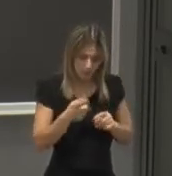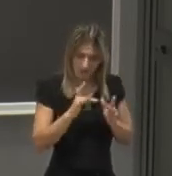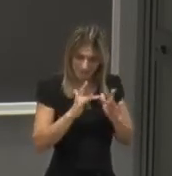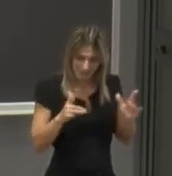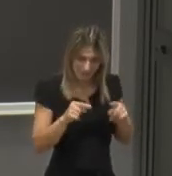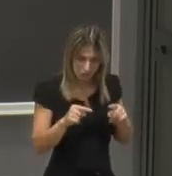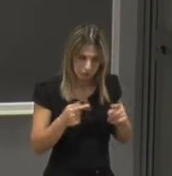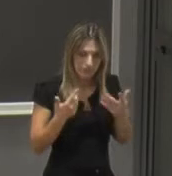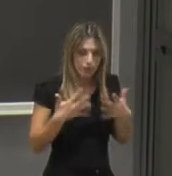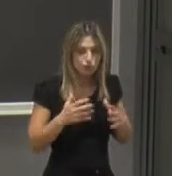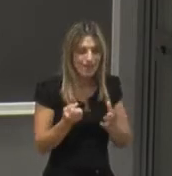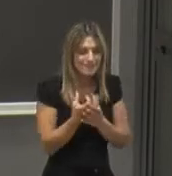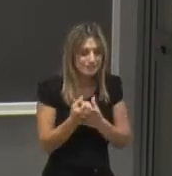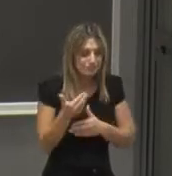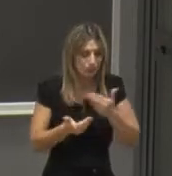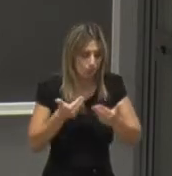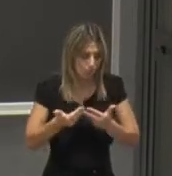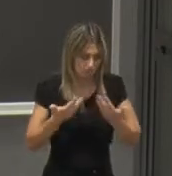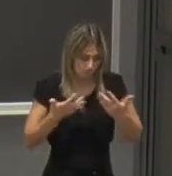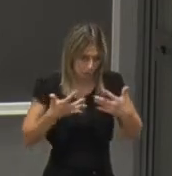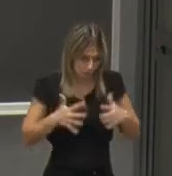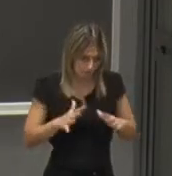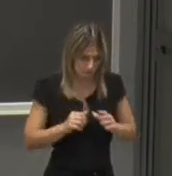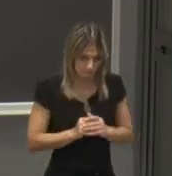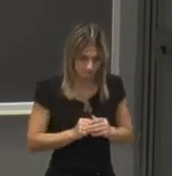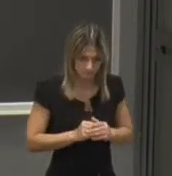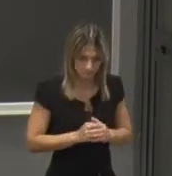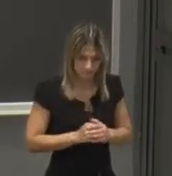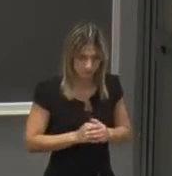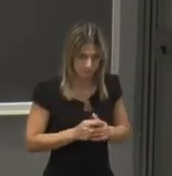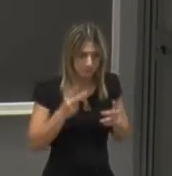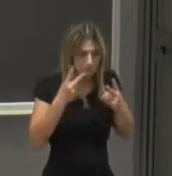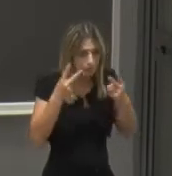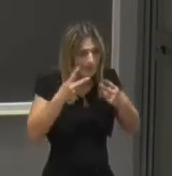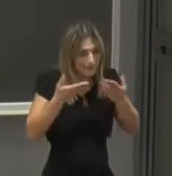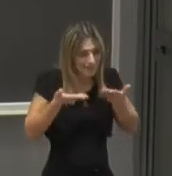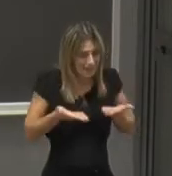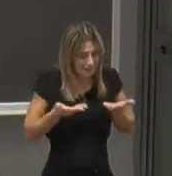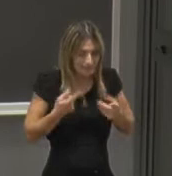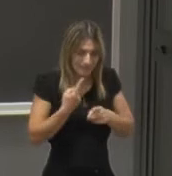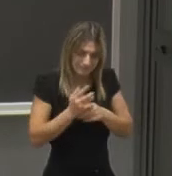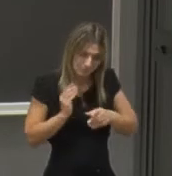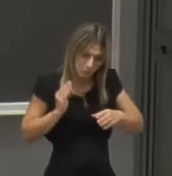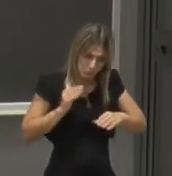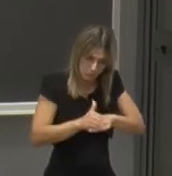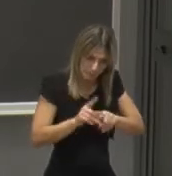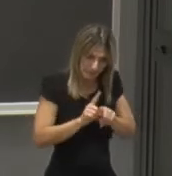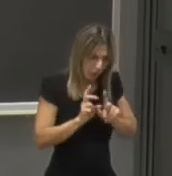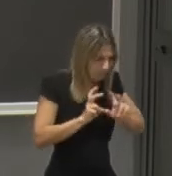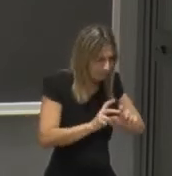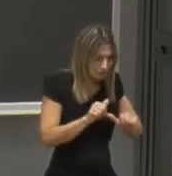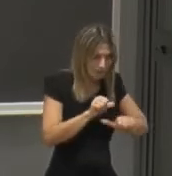digitale sono in via di sviluppo e addirittura la realtà tende a superare quelle che sono le ricerche di